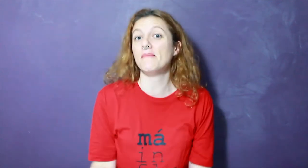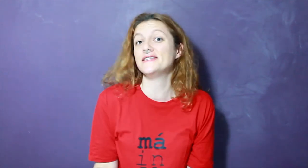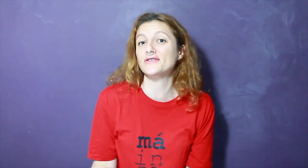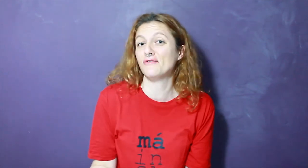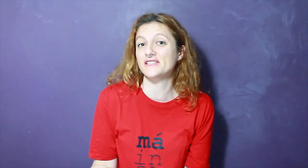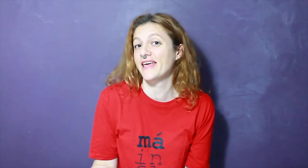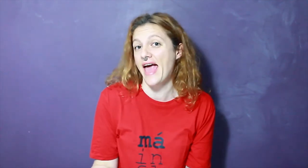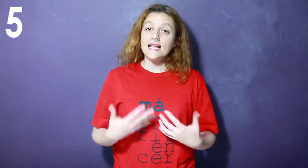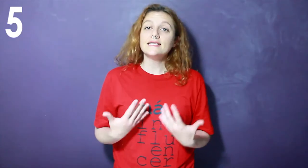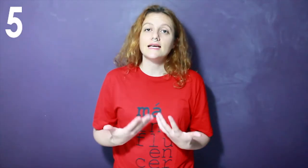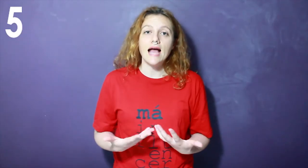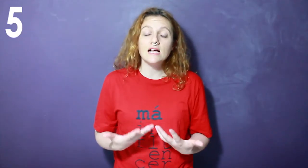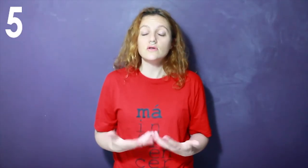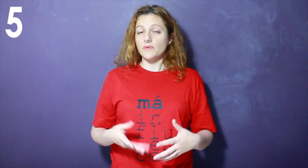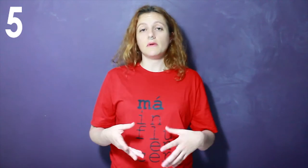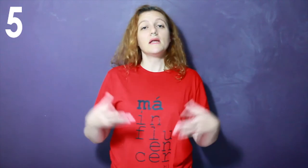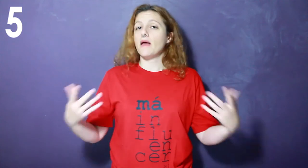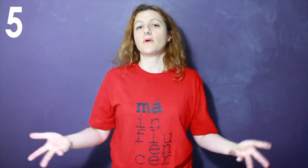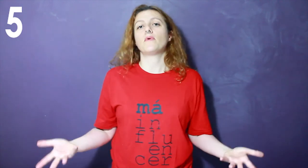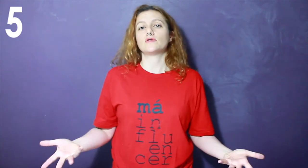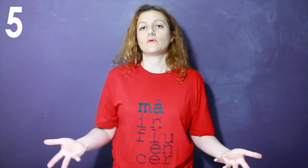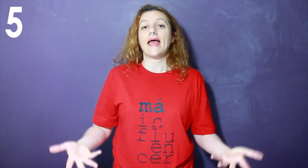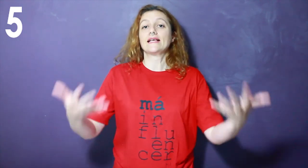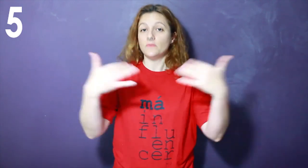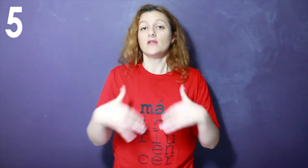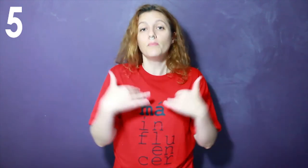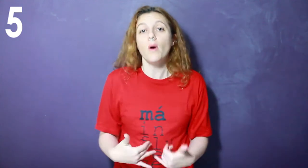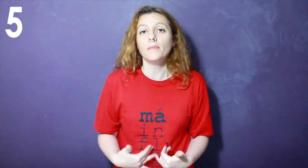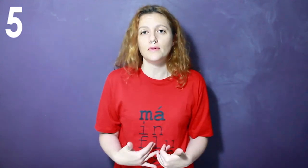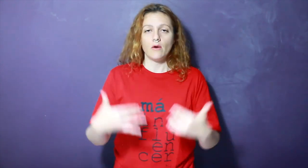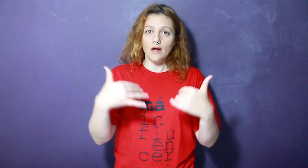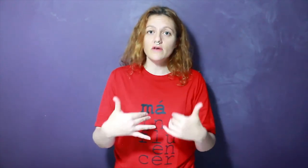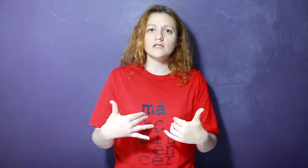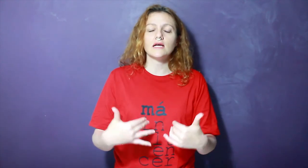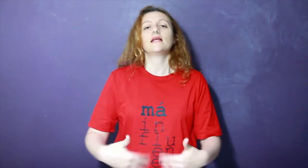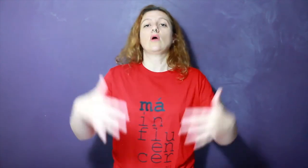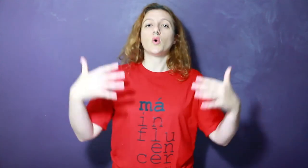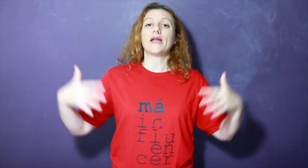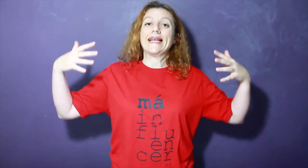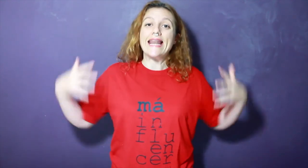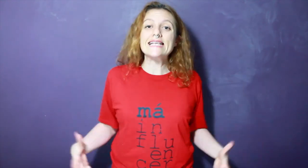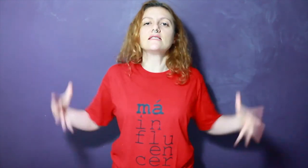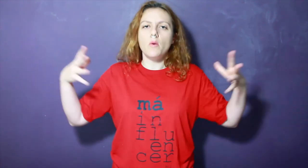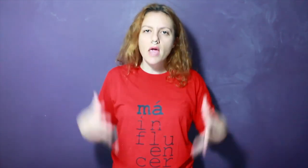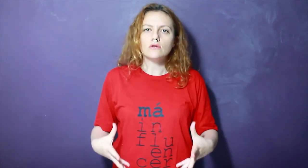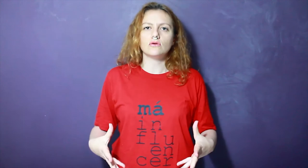é mais isso que você quer. Nesse caso, o seu problema não é propósito. É respeito próprio. É olhar o que você está querendo agora. Nesse momento.